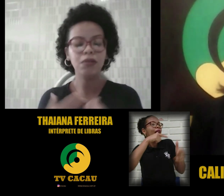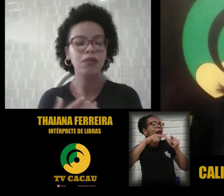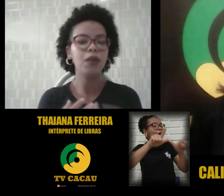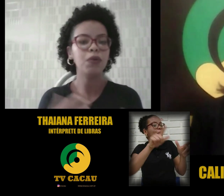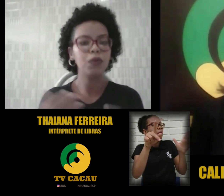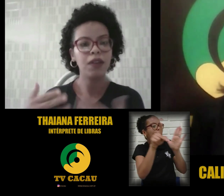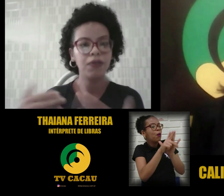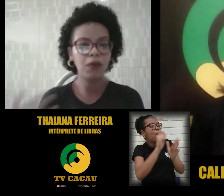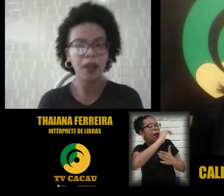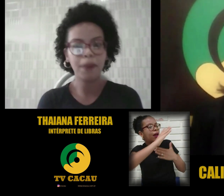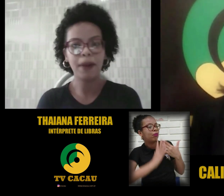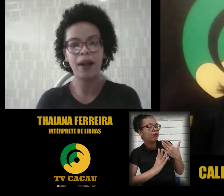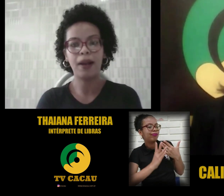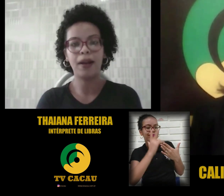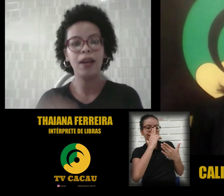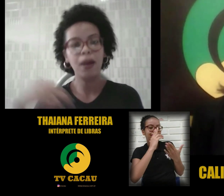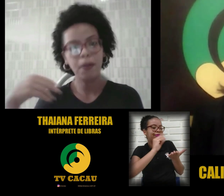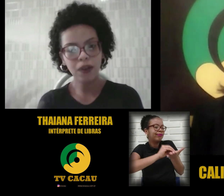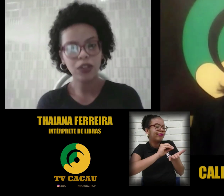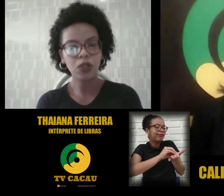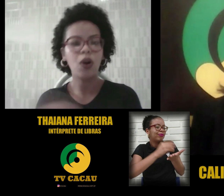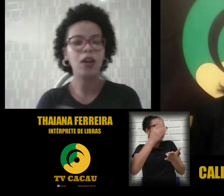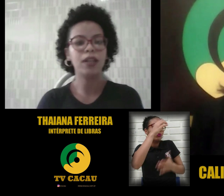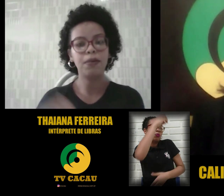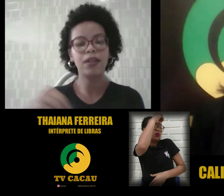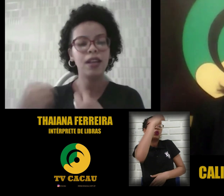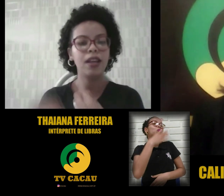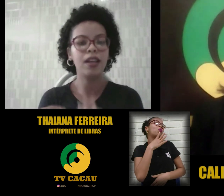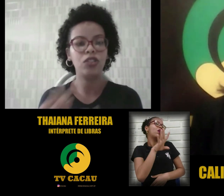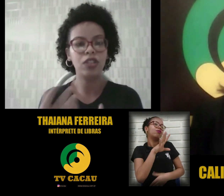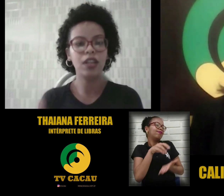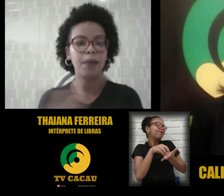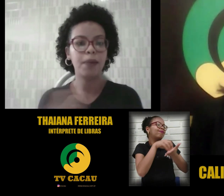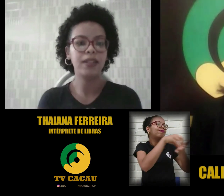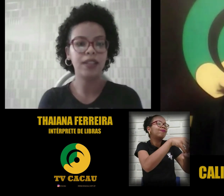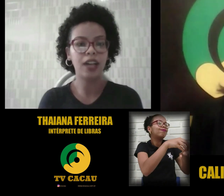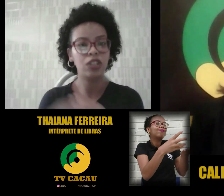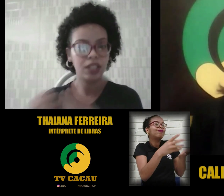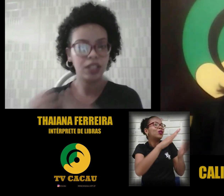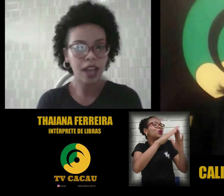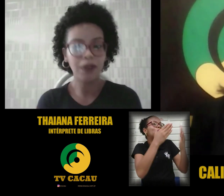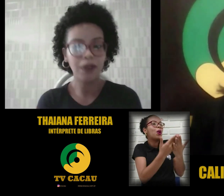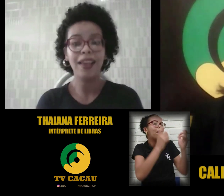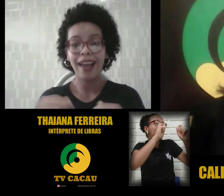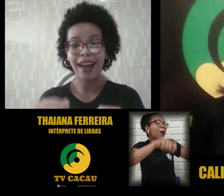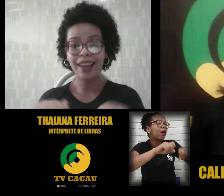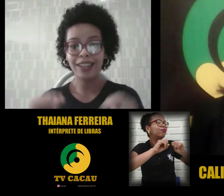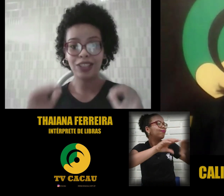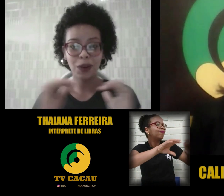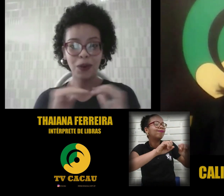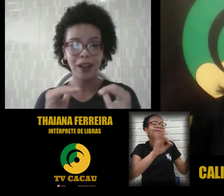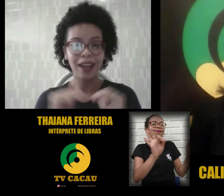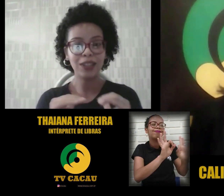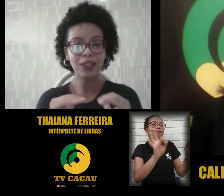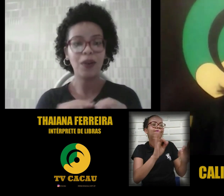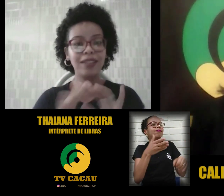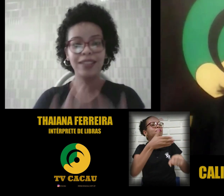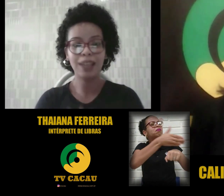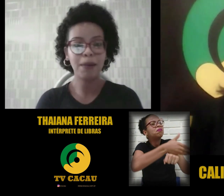o levou, né? Para uma escola que tinha capacidade de ensiná-lo. Aí chegou lá na escola sem saber